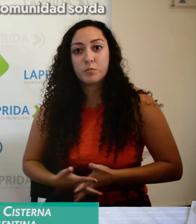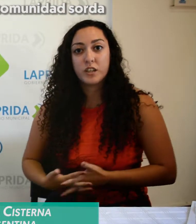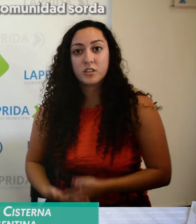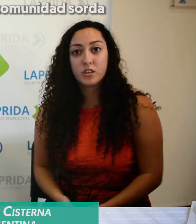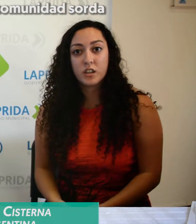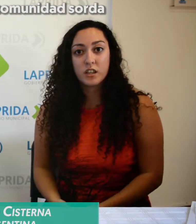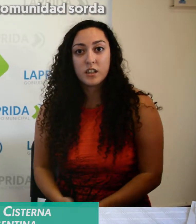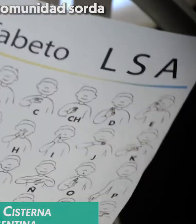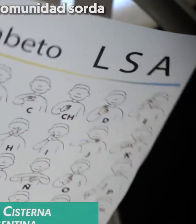comunidad sorda.